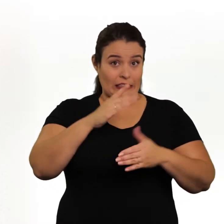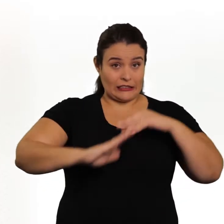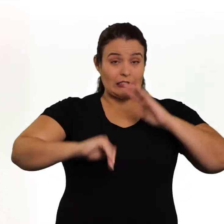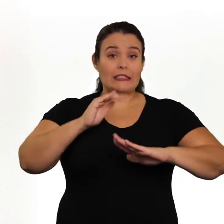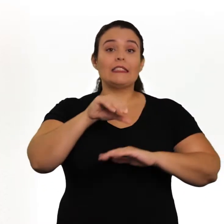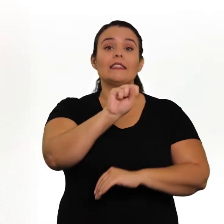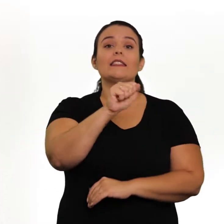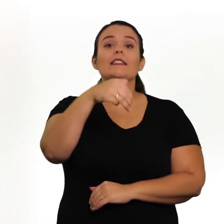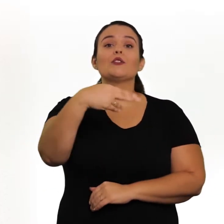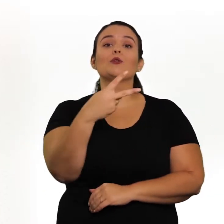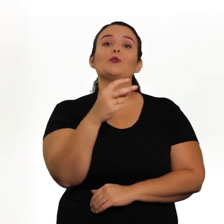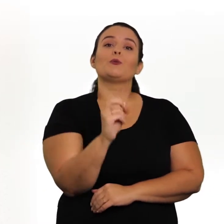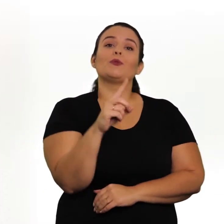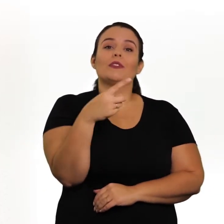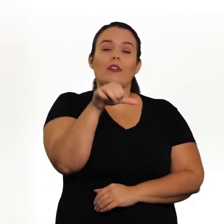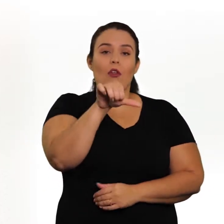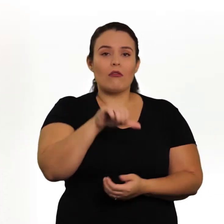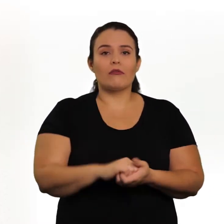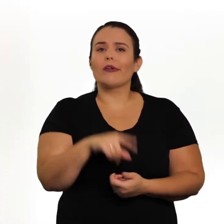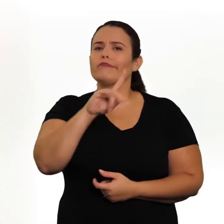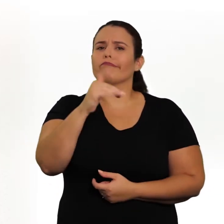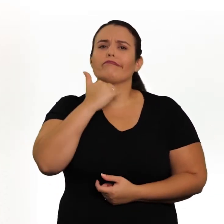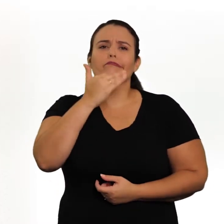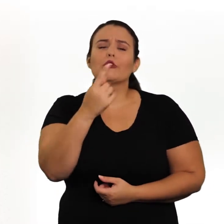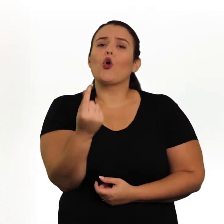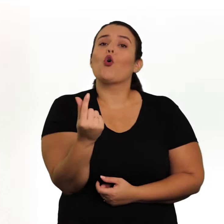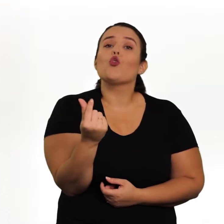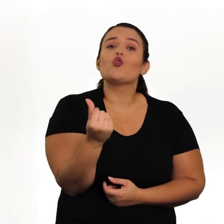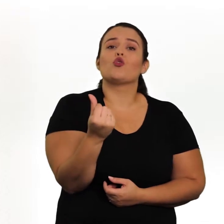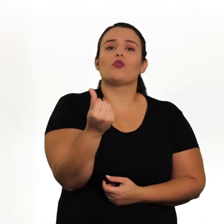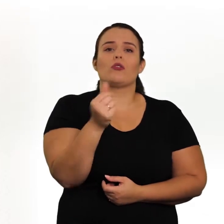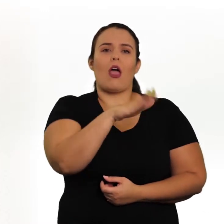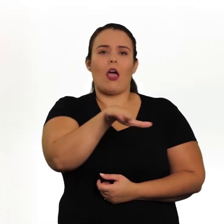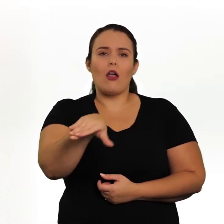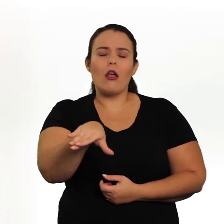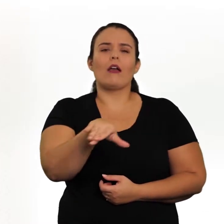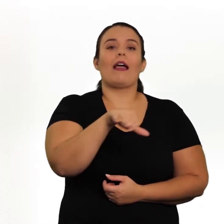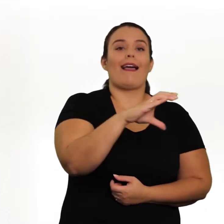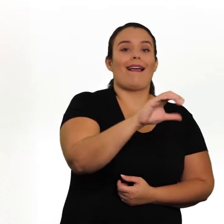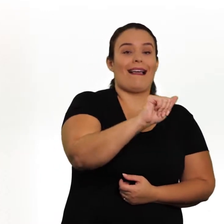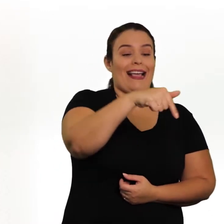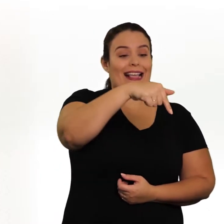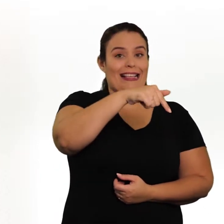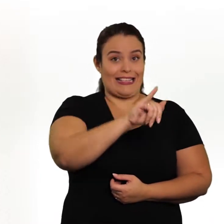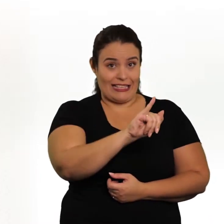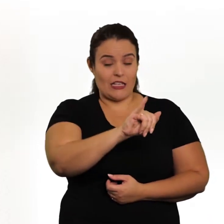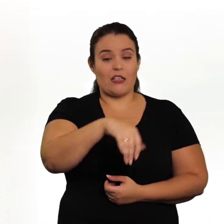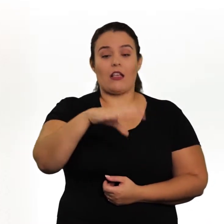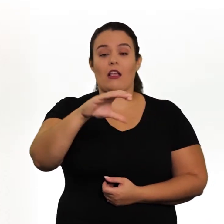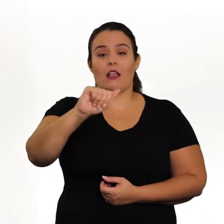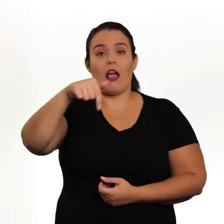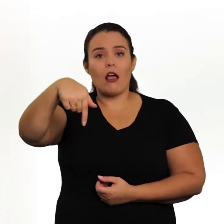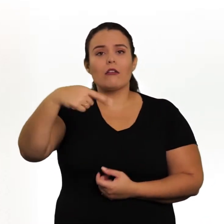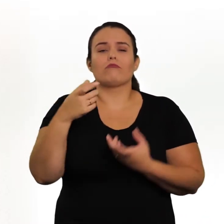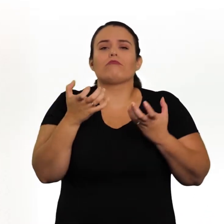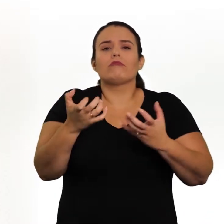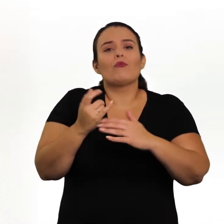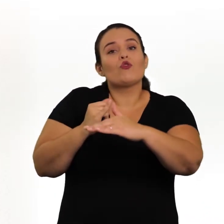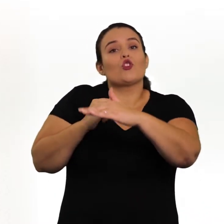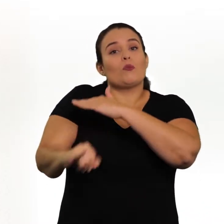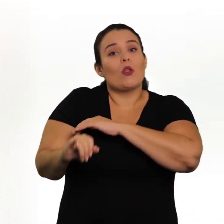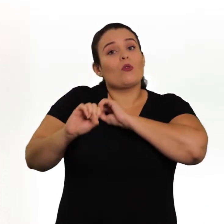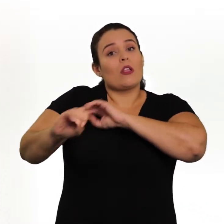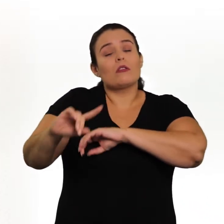2019. Ficou inviável a implementação do Custo Aluno Qualidade, CAQI-CAQI, que previa o aumento do